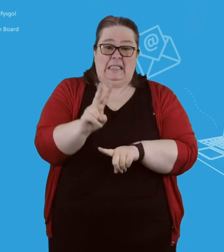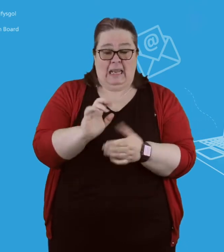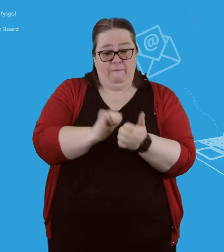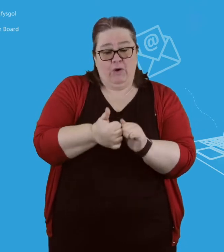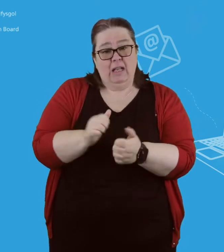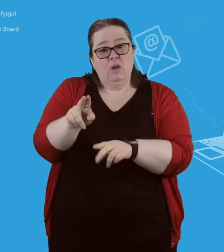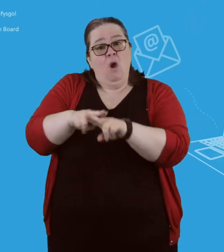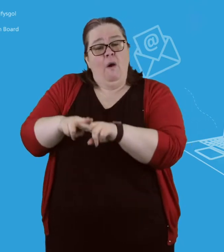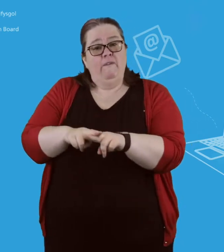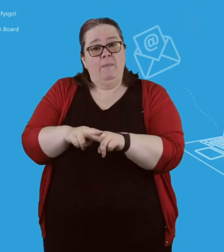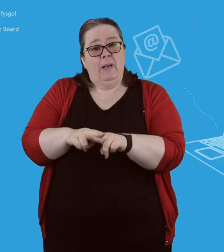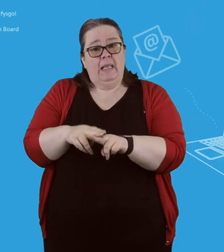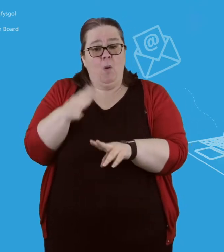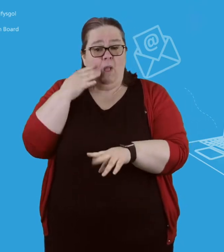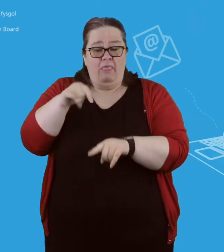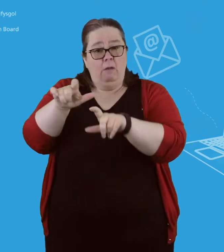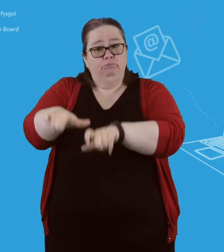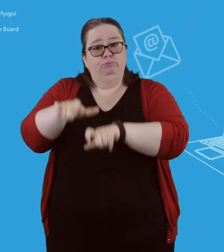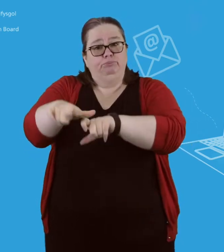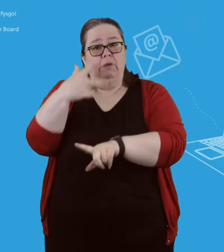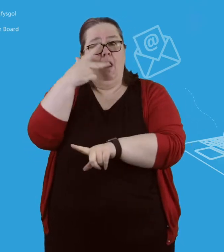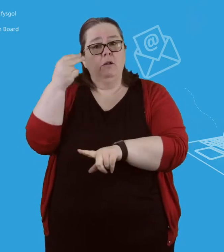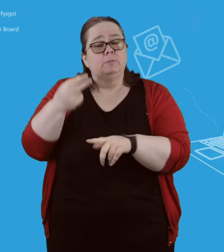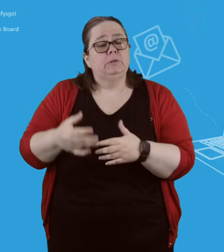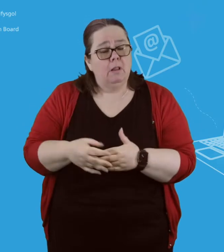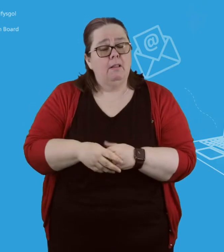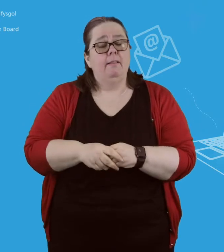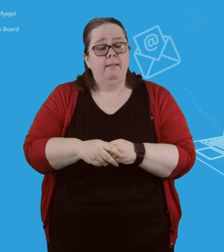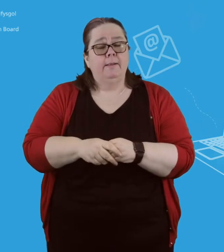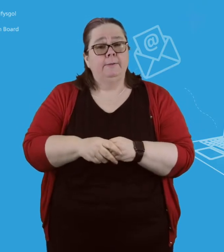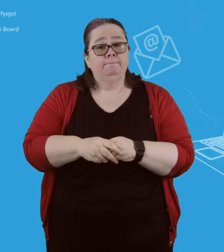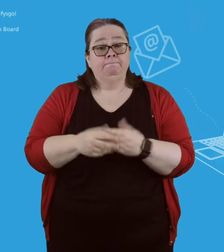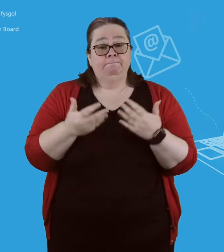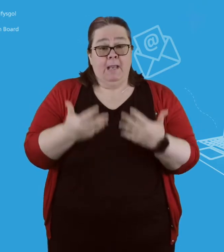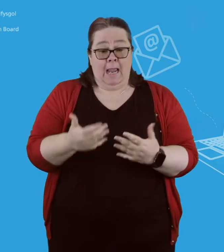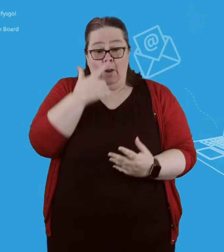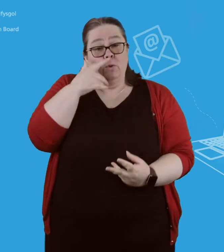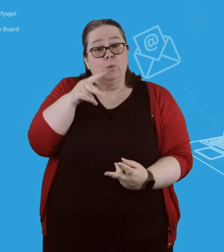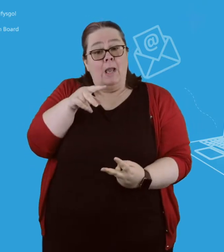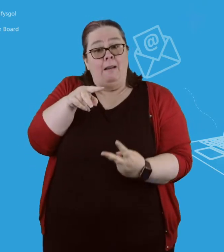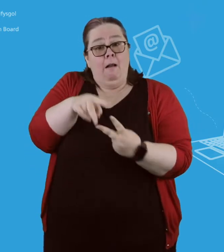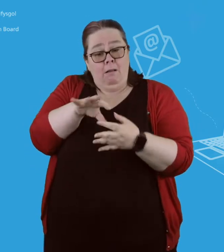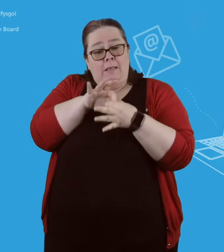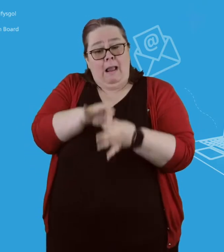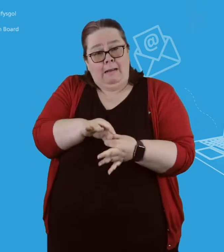Sut i gysylltu â'r sawl sy'n anwyl i chi? 1. Dechreuwch ebost newydd ac